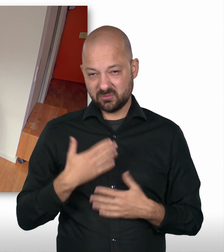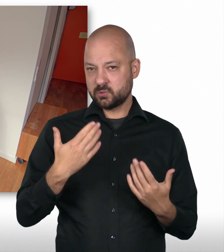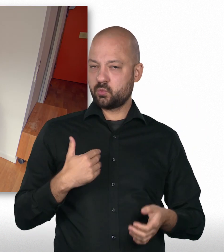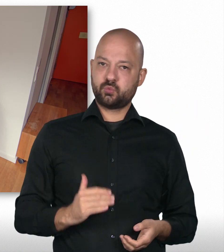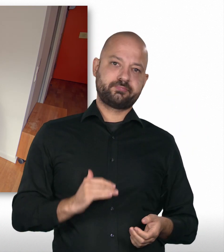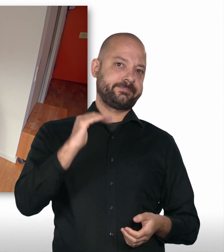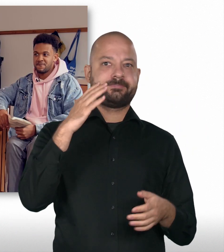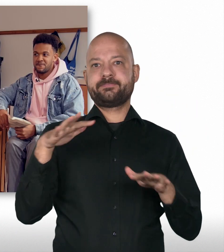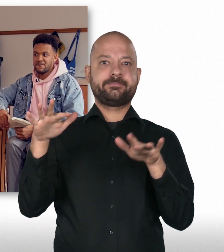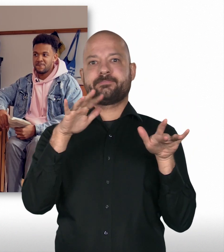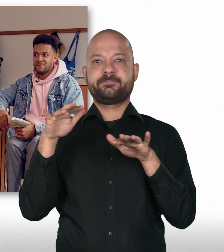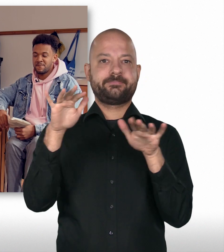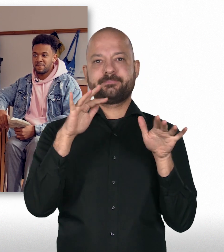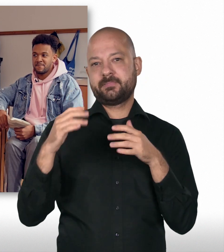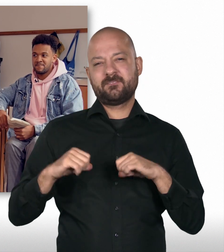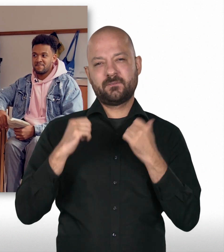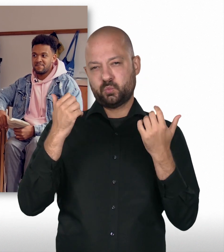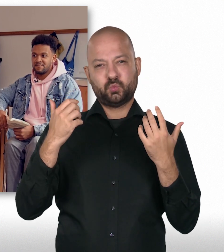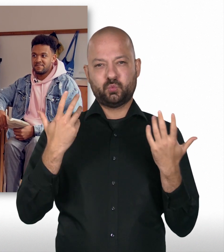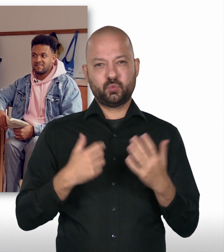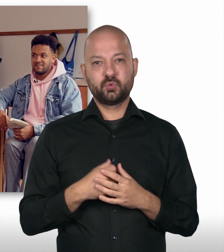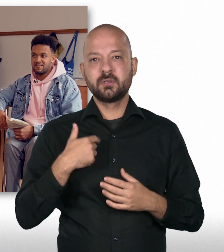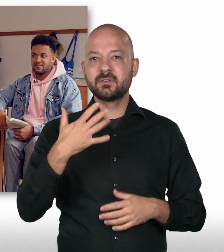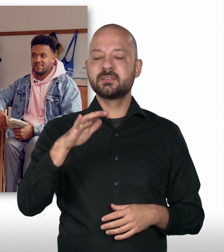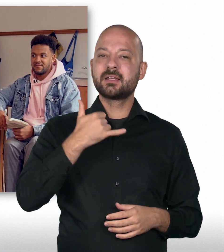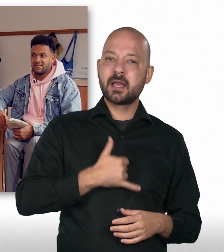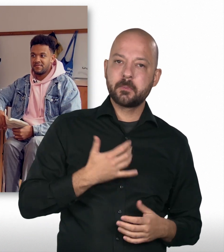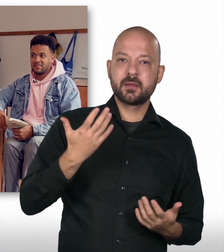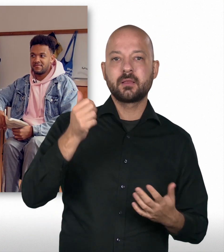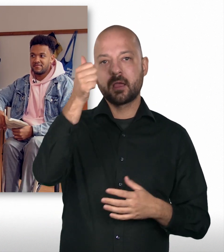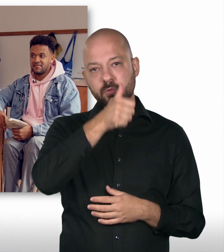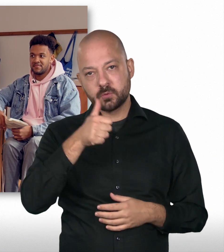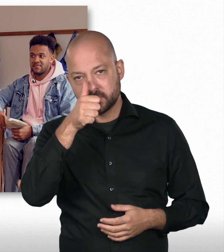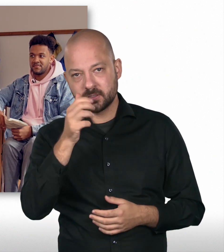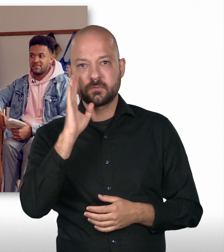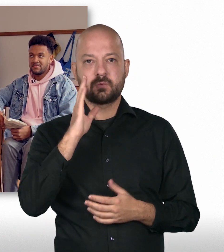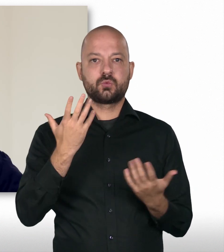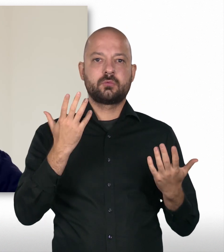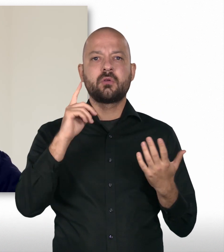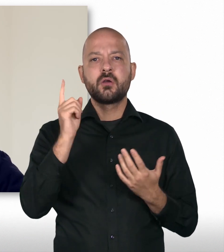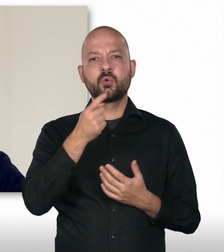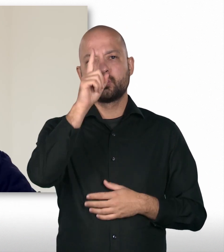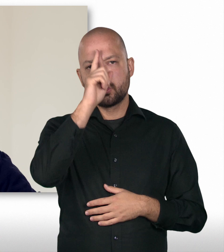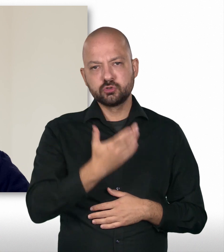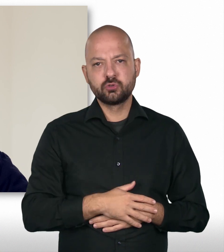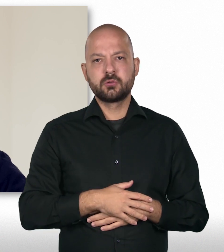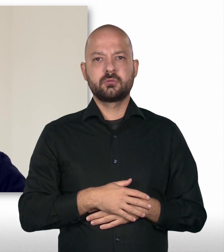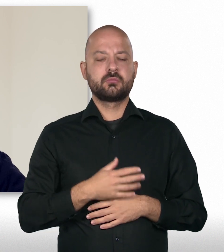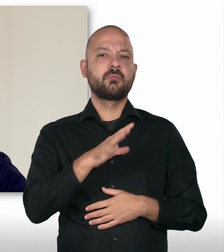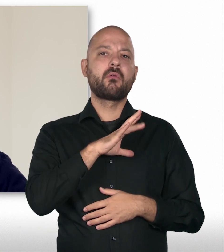groß geworden und habe das dann früh kennengelernt. Ich habe in Jemen gewohnt und in Äthiopien und zwischendurch in Deutschland und jetzt auch sehr länger Zeit